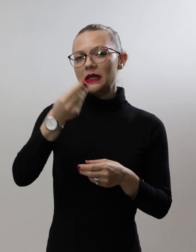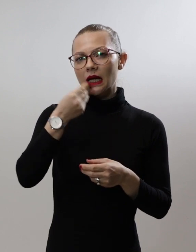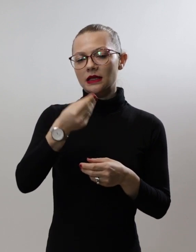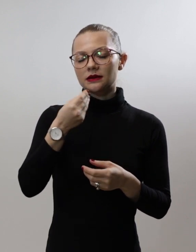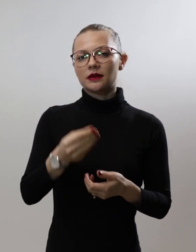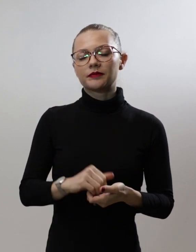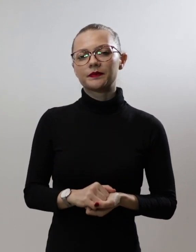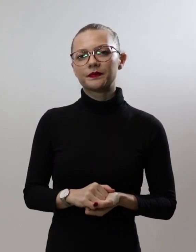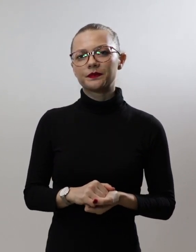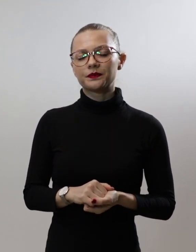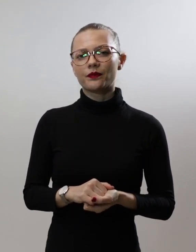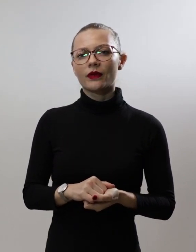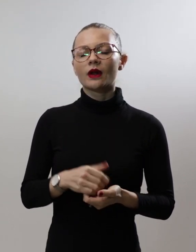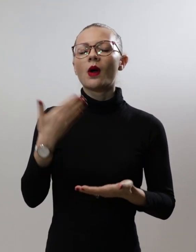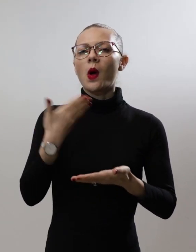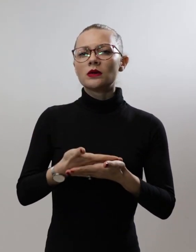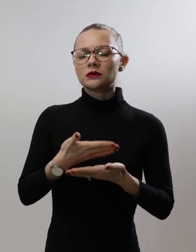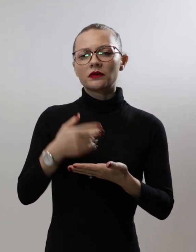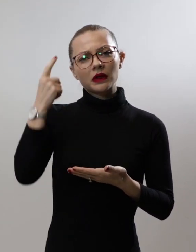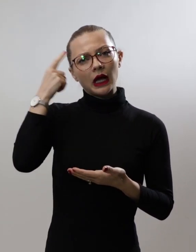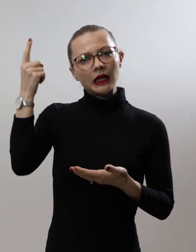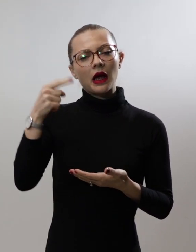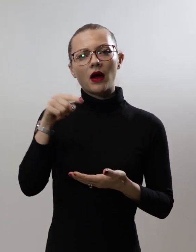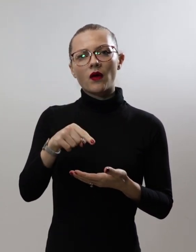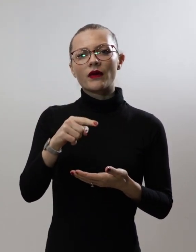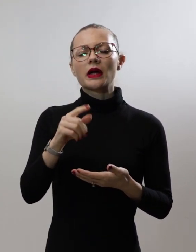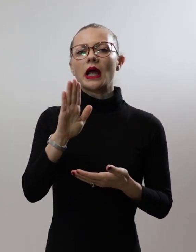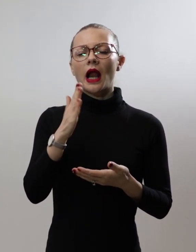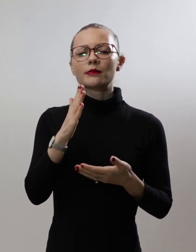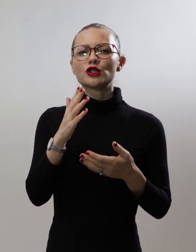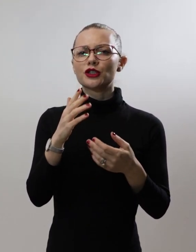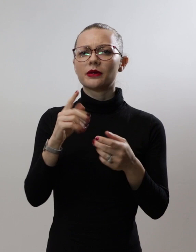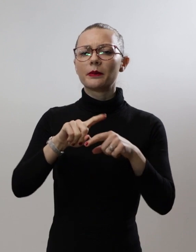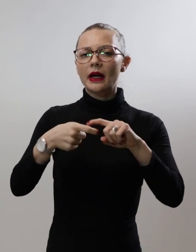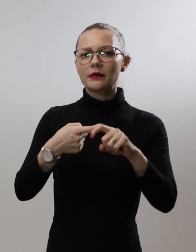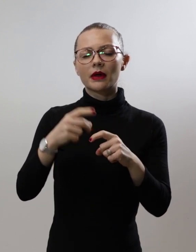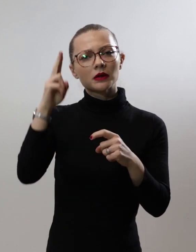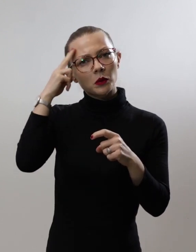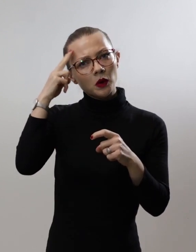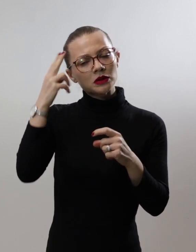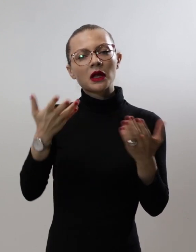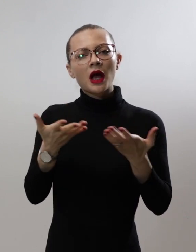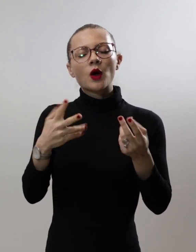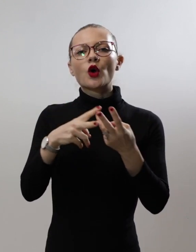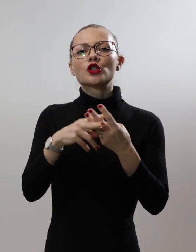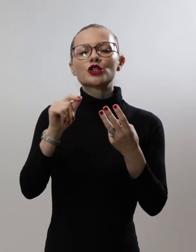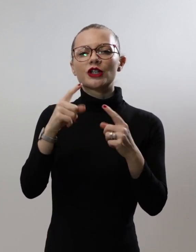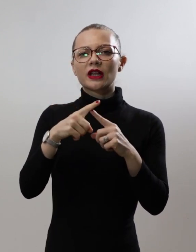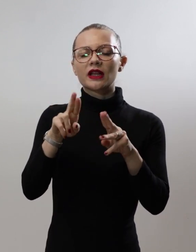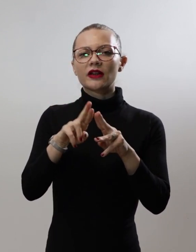Основната идеја на овој керамички предмет, познат во археологијата како жртвеник, е да се покаже